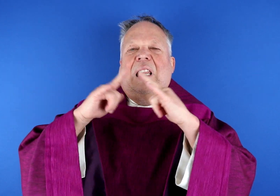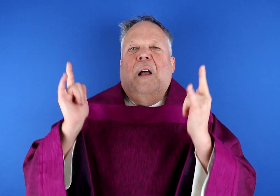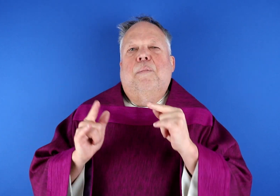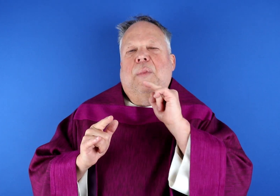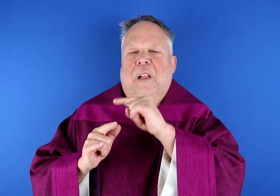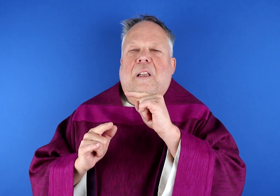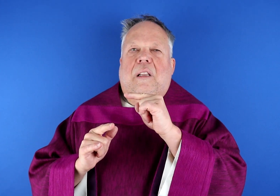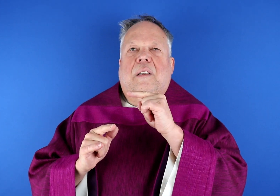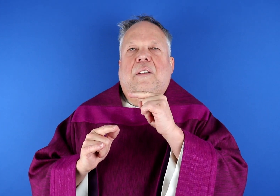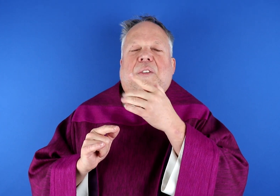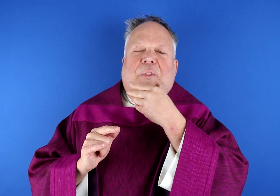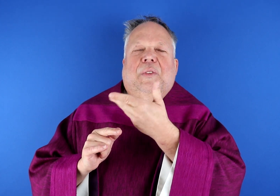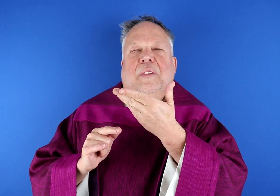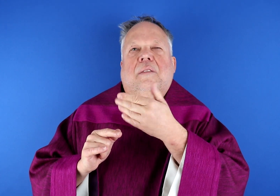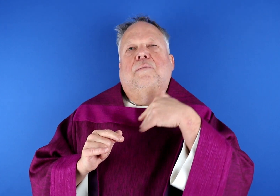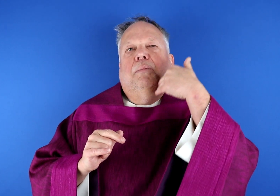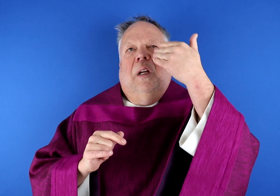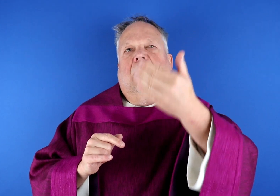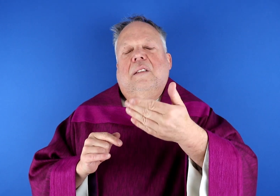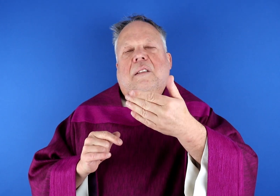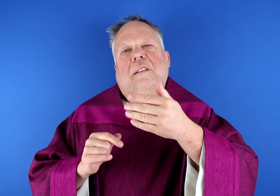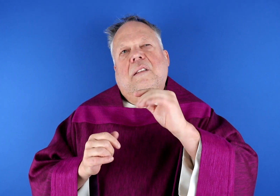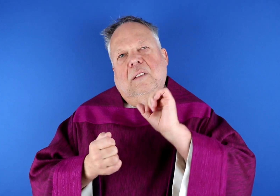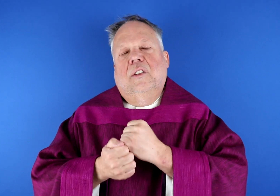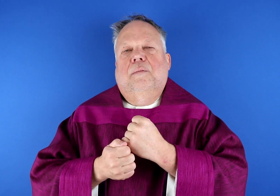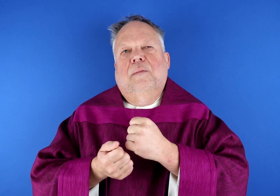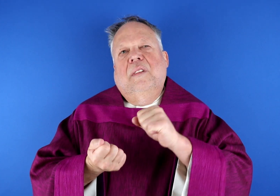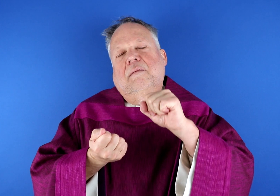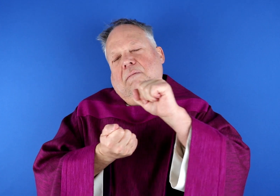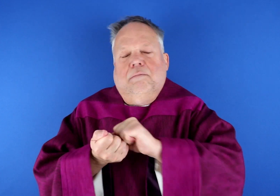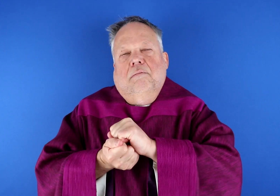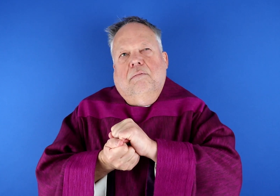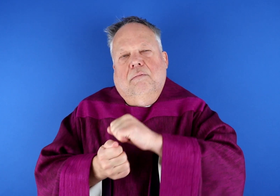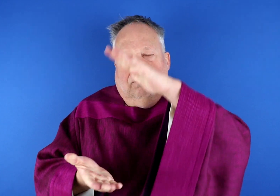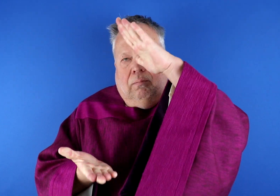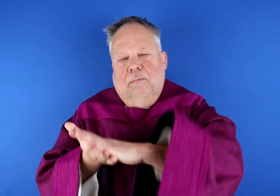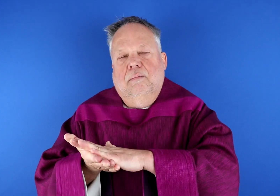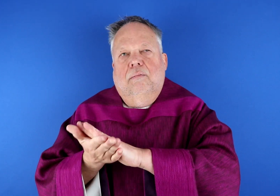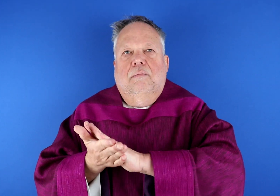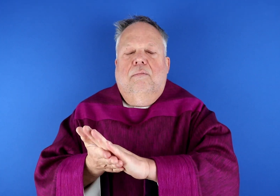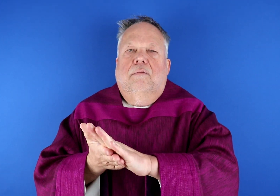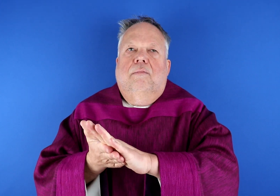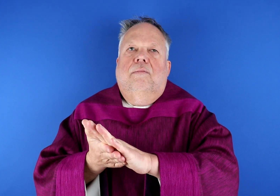prophezeit, dass dieser schöne Tempel trotzdem zerstört werden wird.